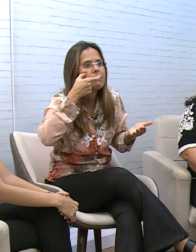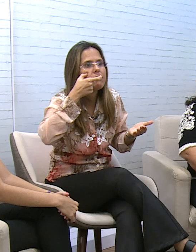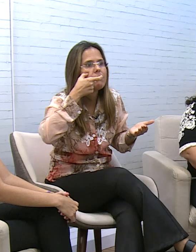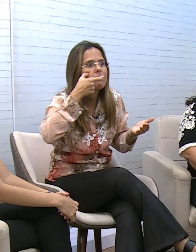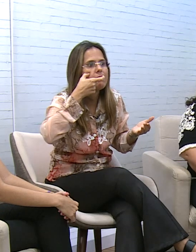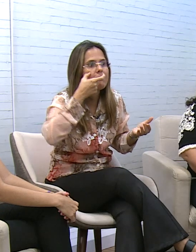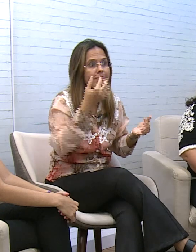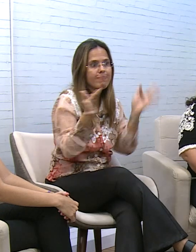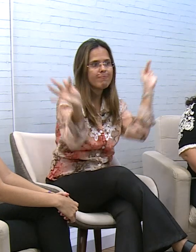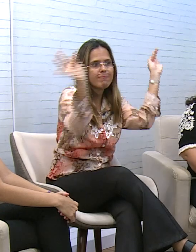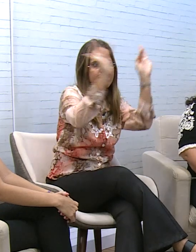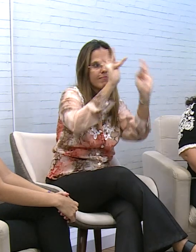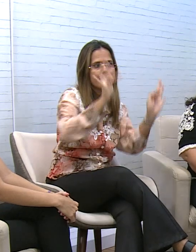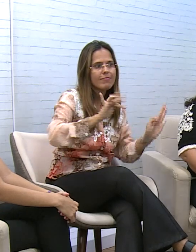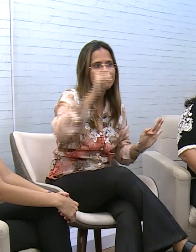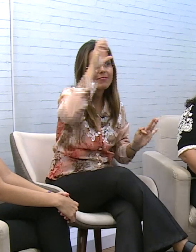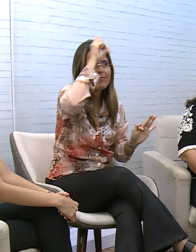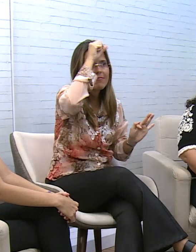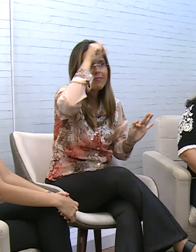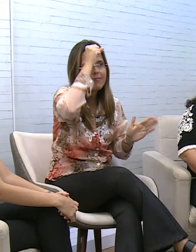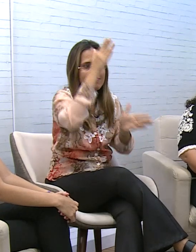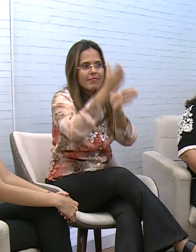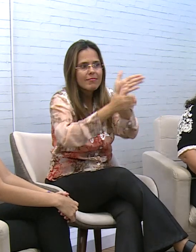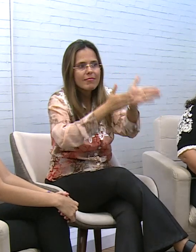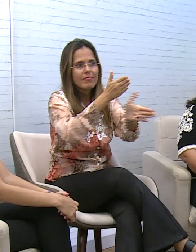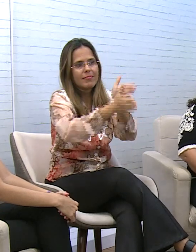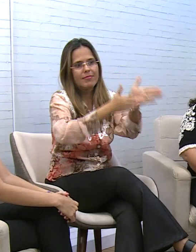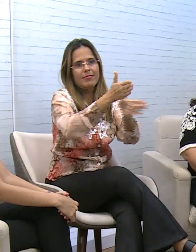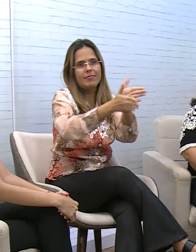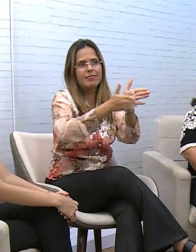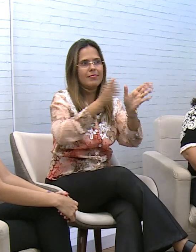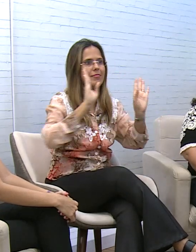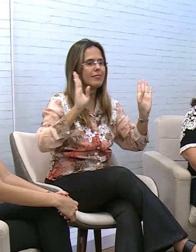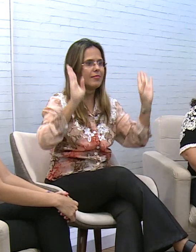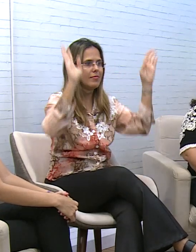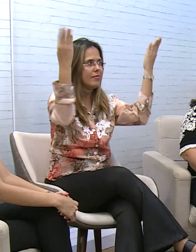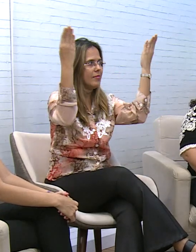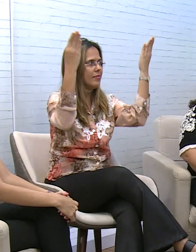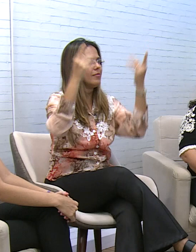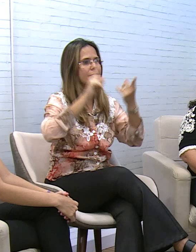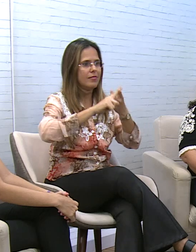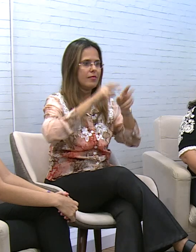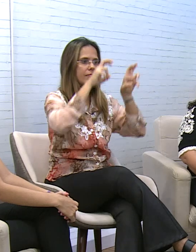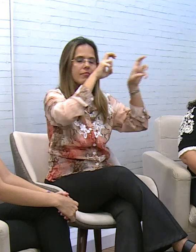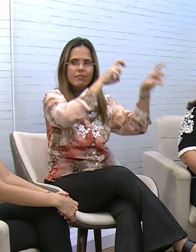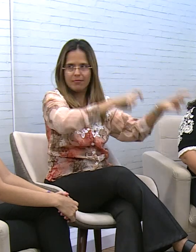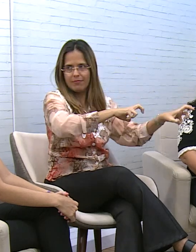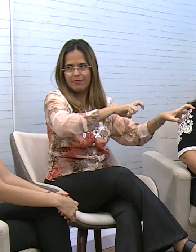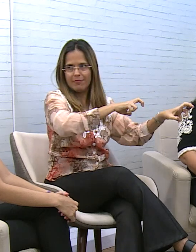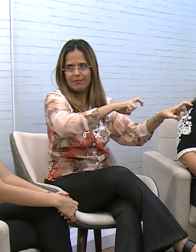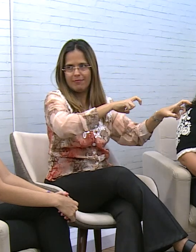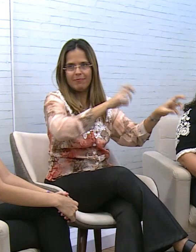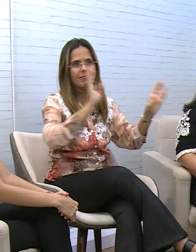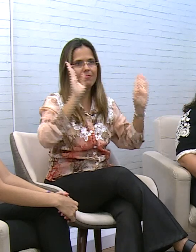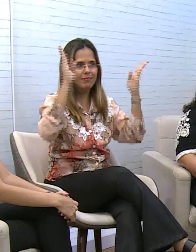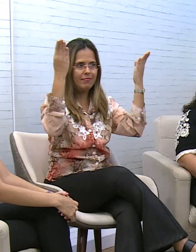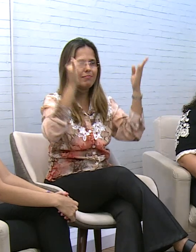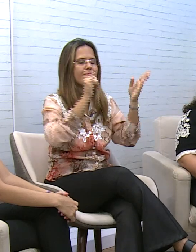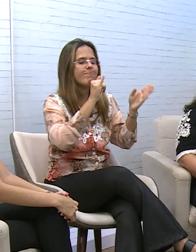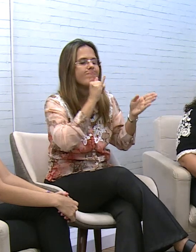tá? Para aprender Libras. Exato. E aí, parabenizar também a Uninassal, que veio aqui, gente, que trouxe esse exemplo maravilhoso para a gente,